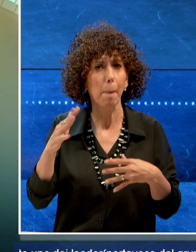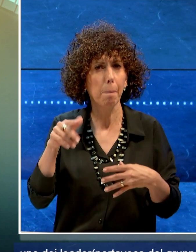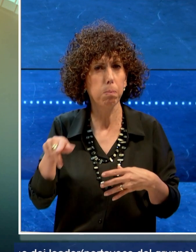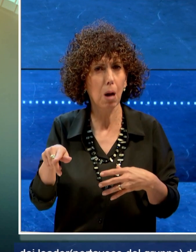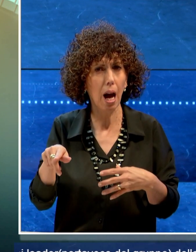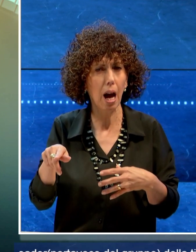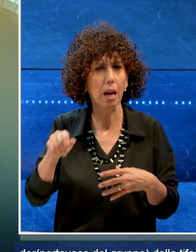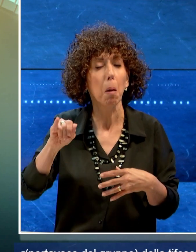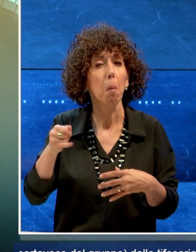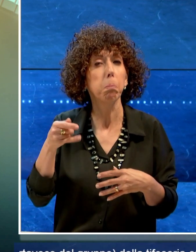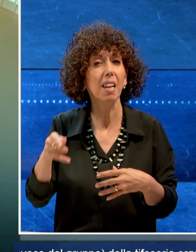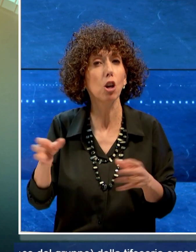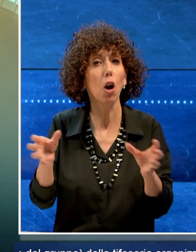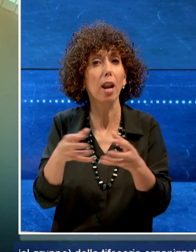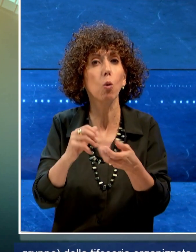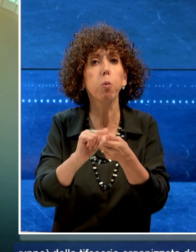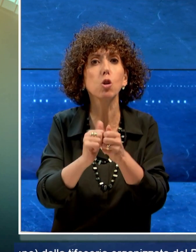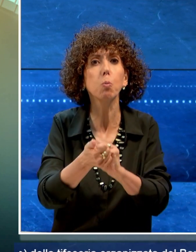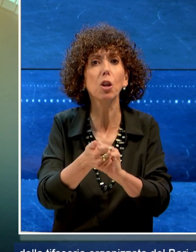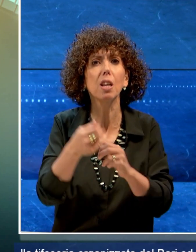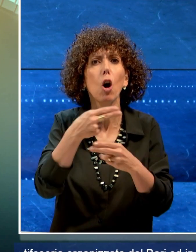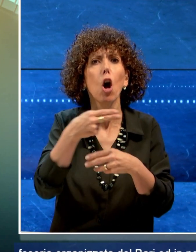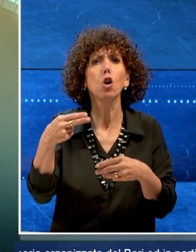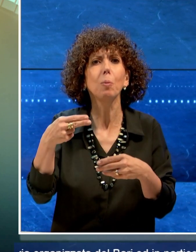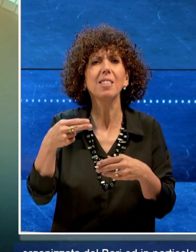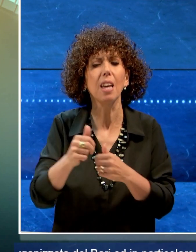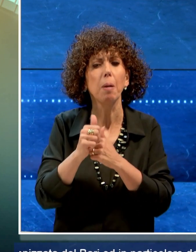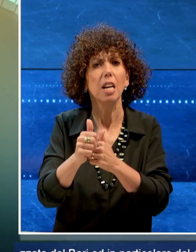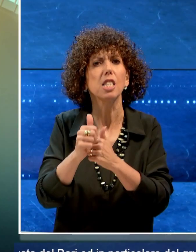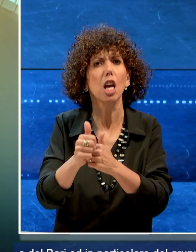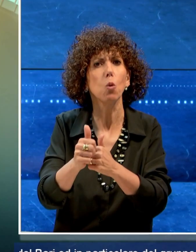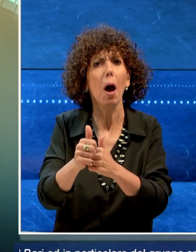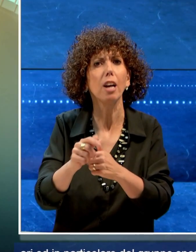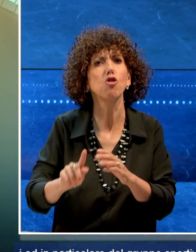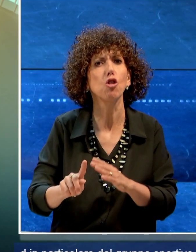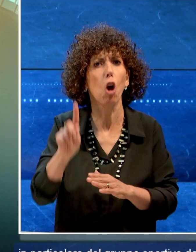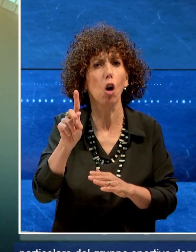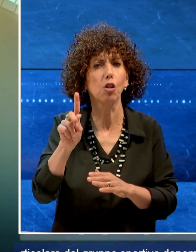ed in particolare del gruppo sportivo denominato Seguaci della Nord.